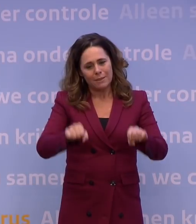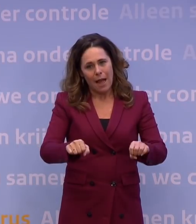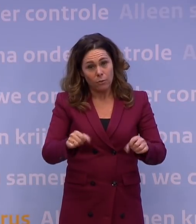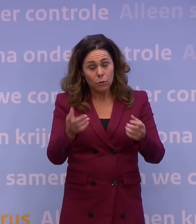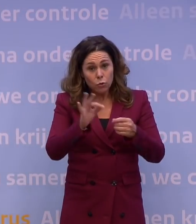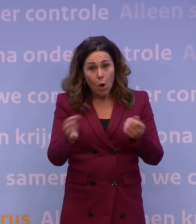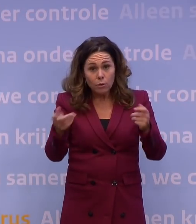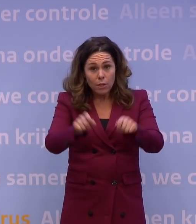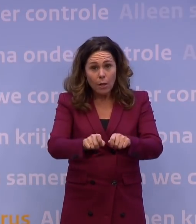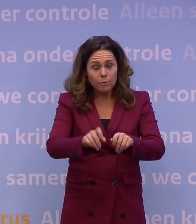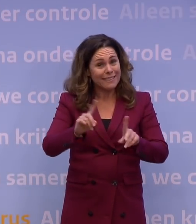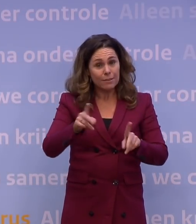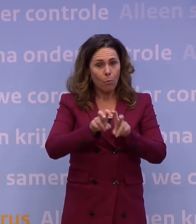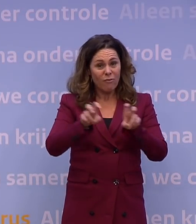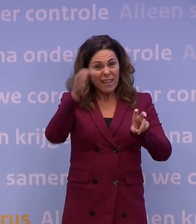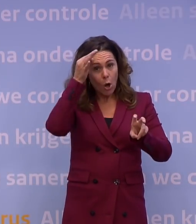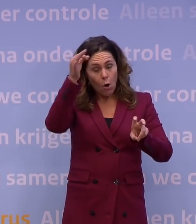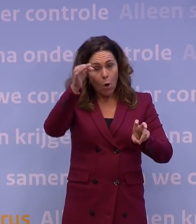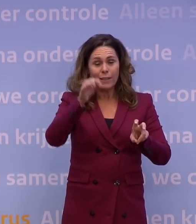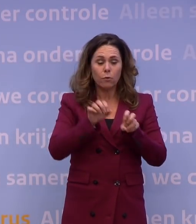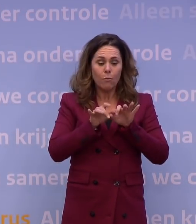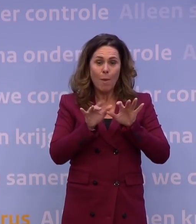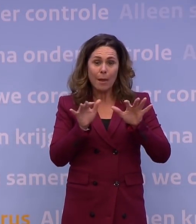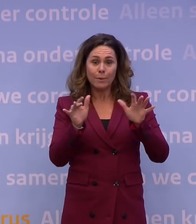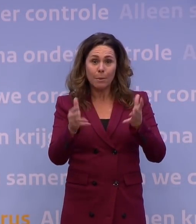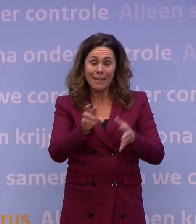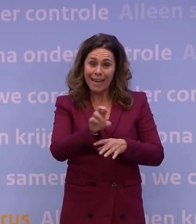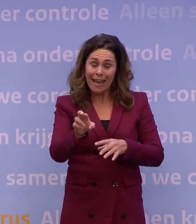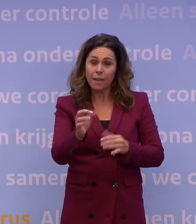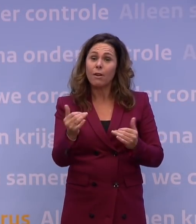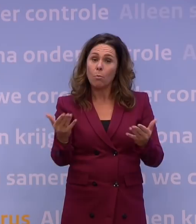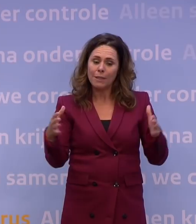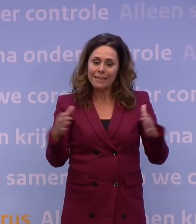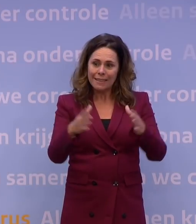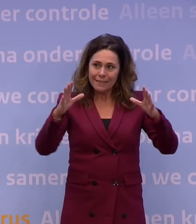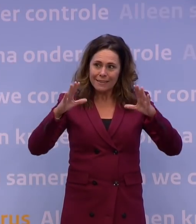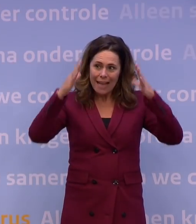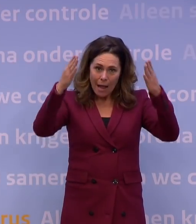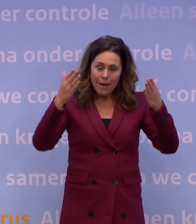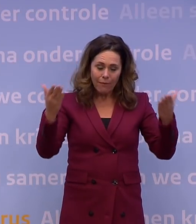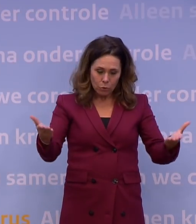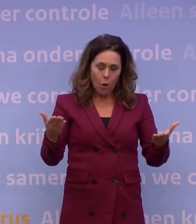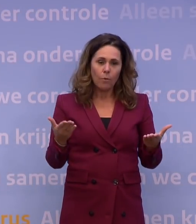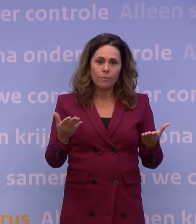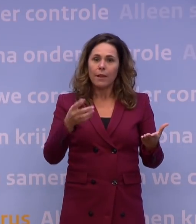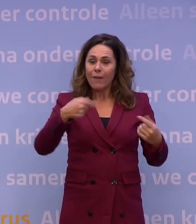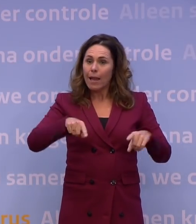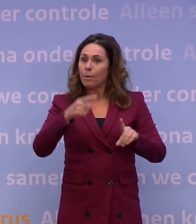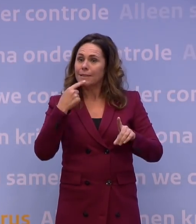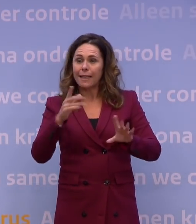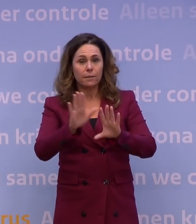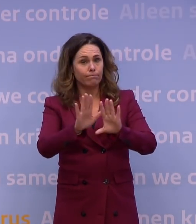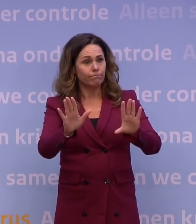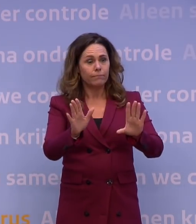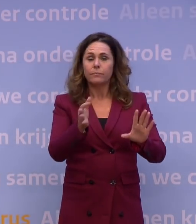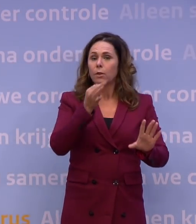is om virologische redenen, toen hè, of epidemiologische redenen, maar dat dat was omdat de samenleving met z voet aan het stemmen was. Wij hebben gezegd, het hoeft niet, wij